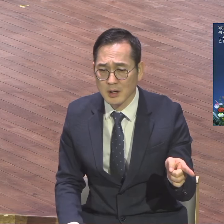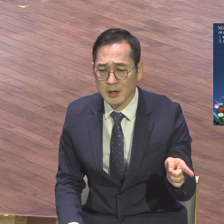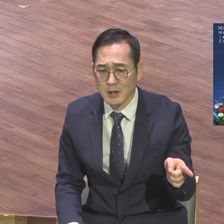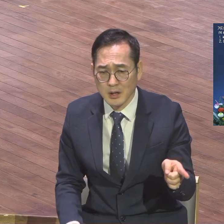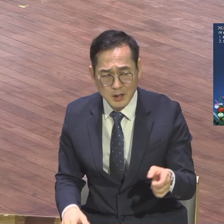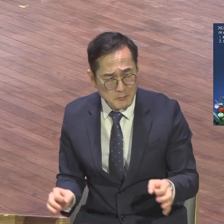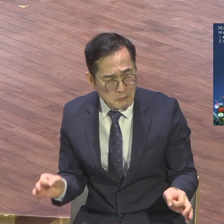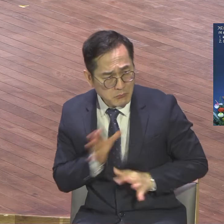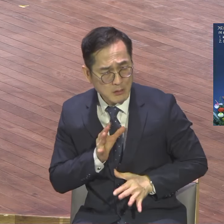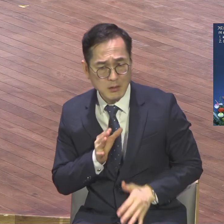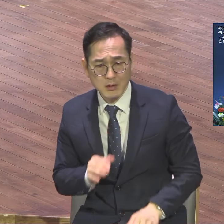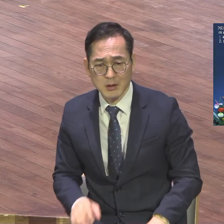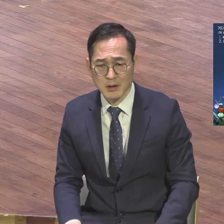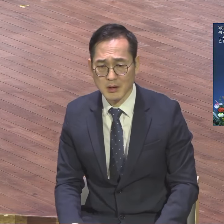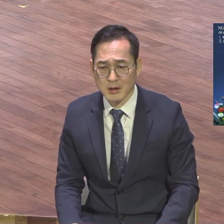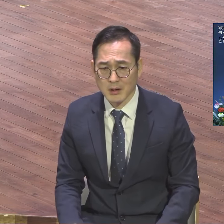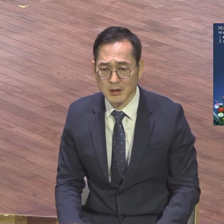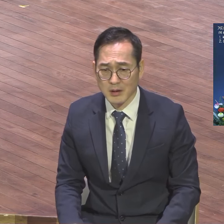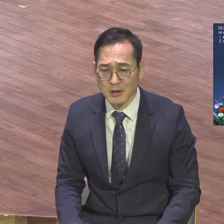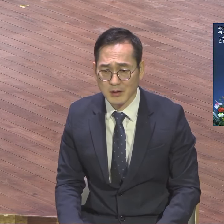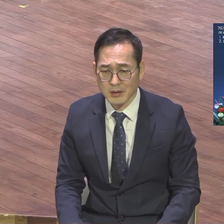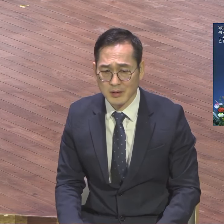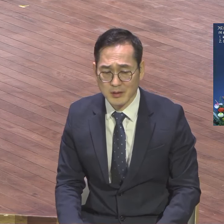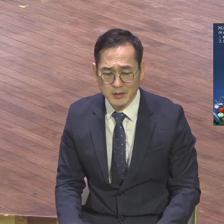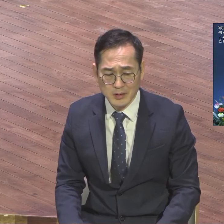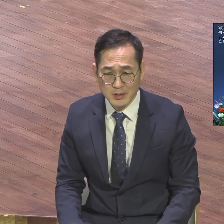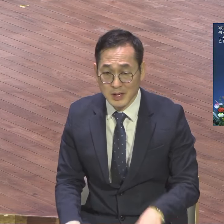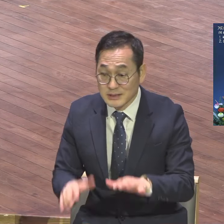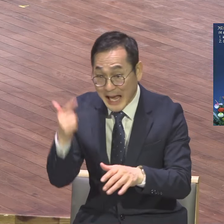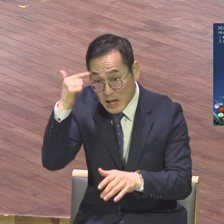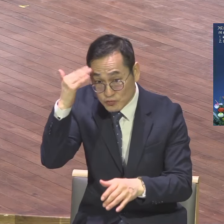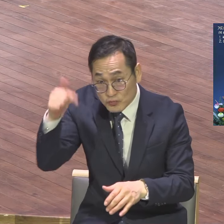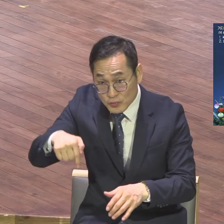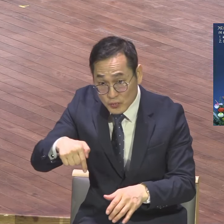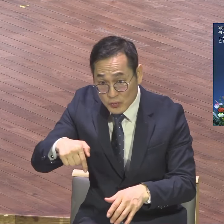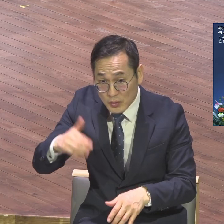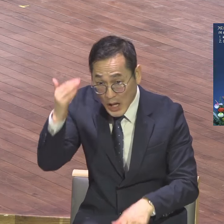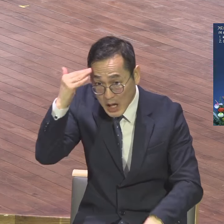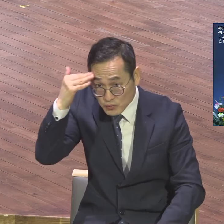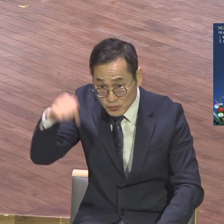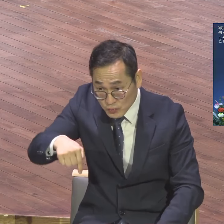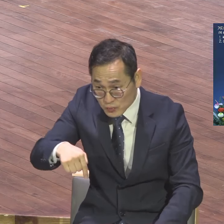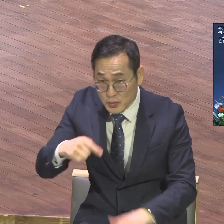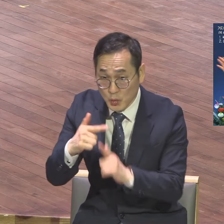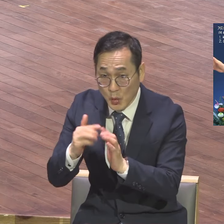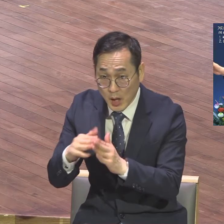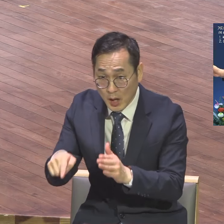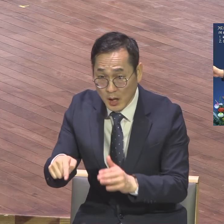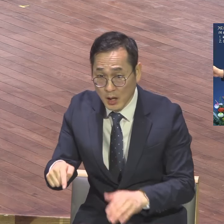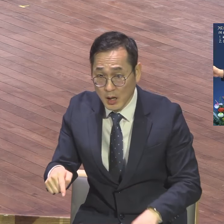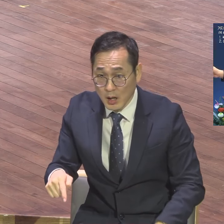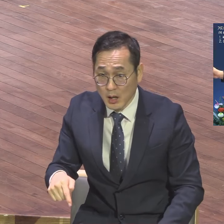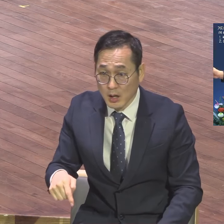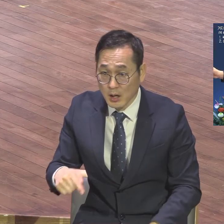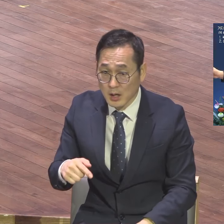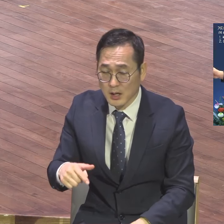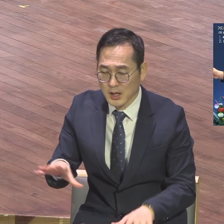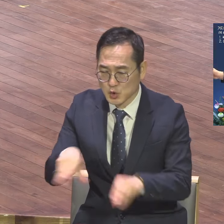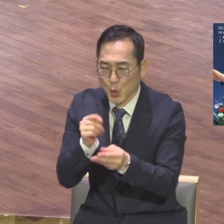최대의 신학교 총신대학원을 졸업해놓고 목사가 되도 몰랐다니까 이거 지금 그러니까 모를 수밖에 없어 듣는